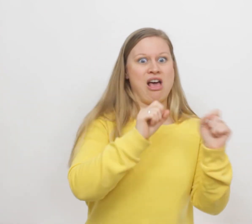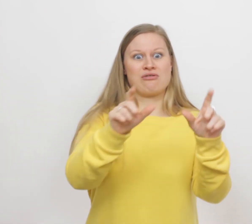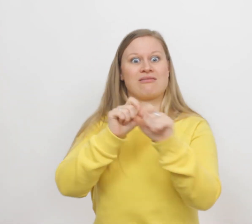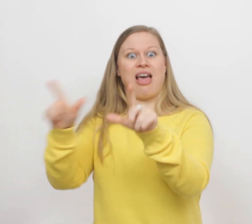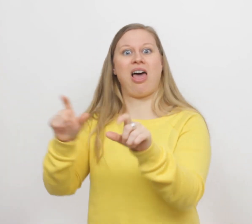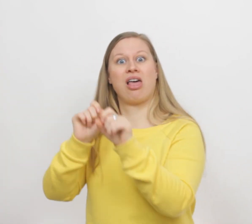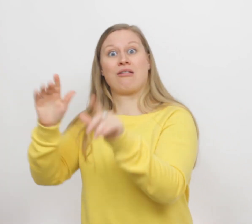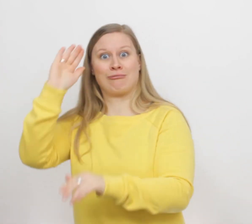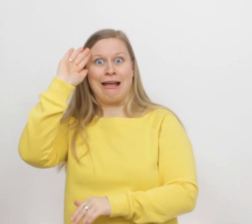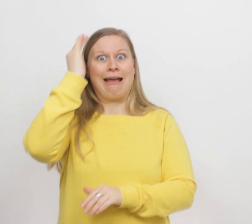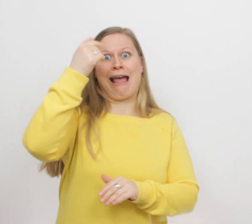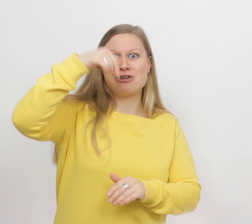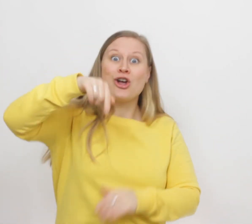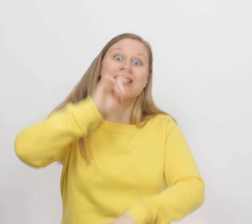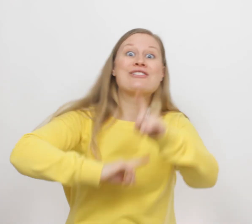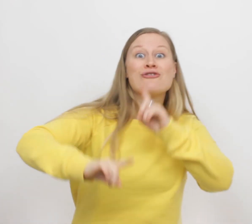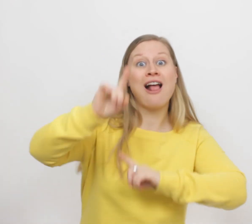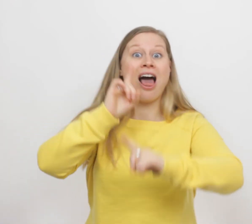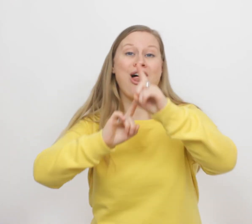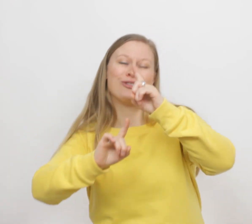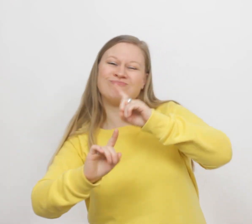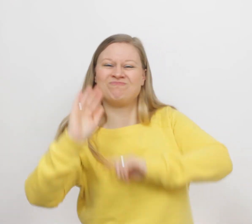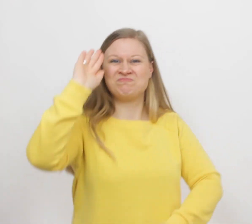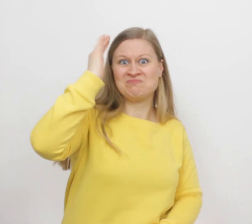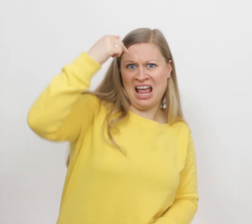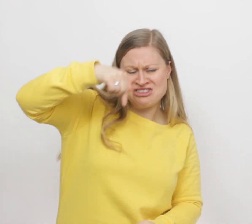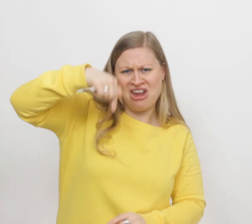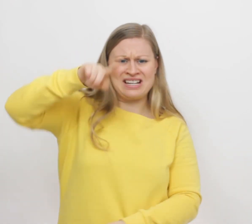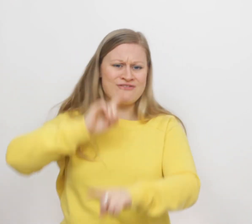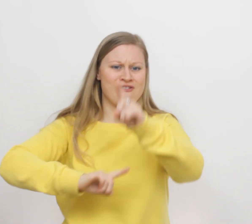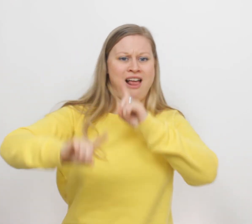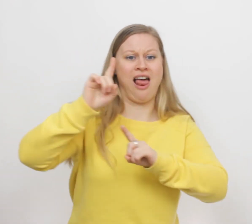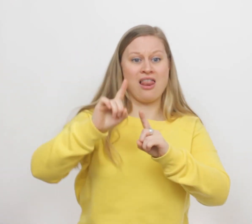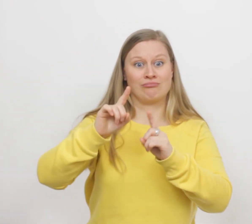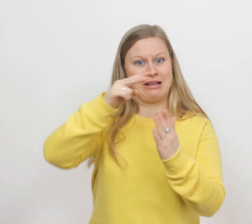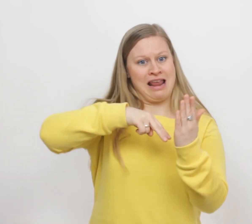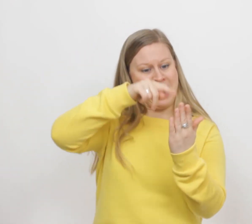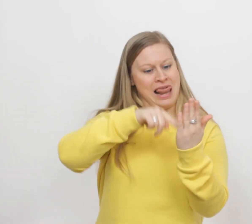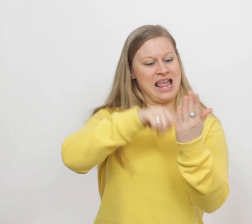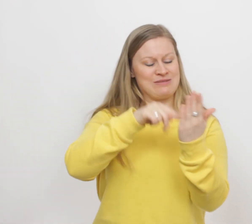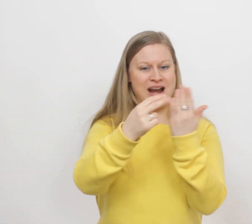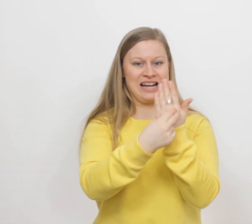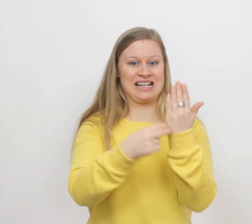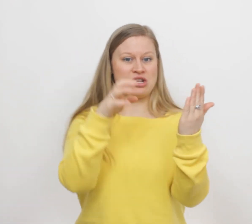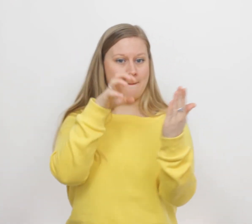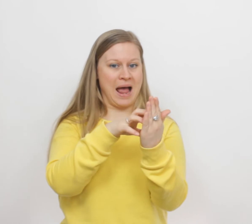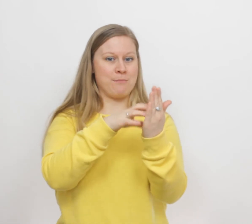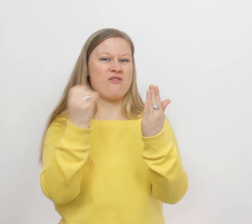elke taal. Ken je dit verhaal? Ken je dit verhaal? Lees maar in de Bijbel,